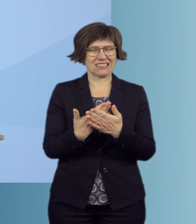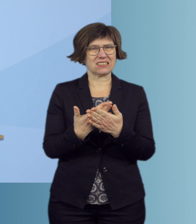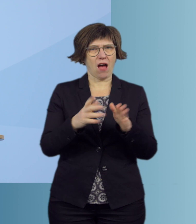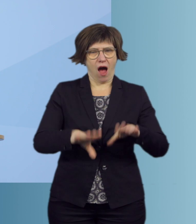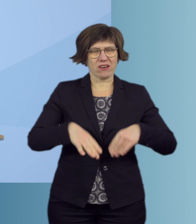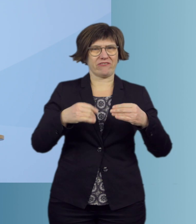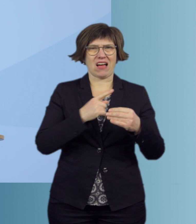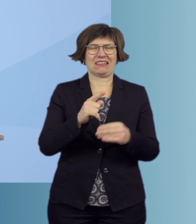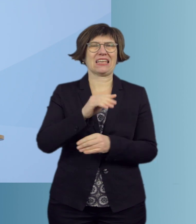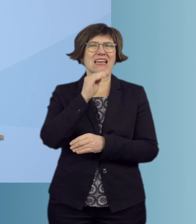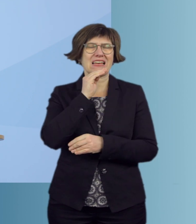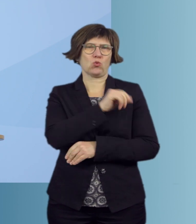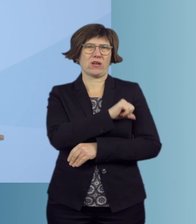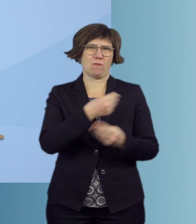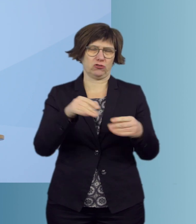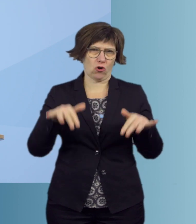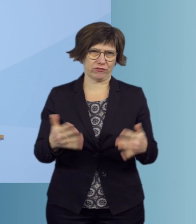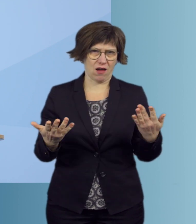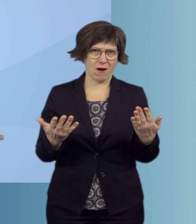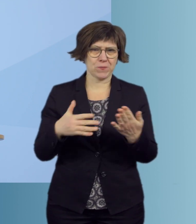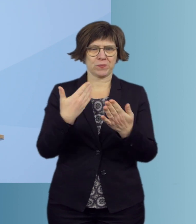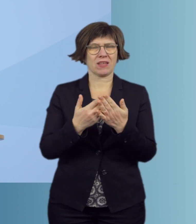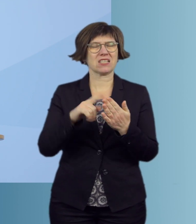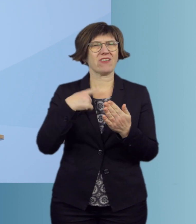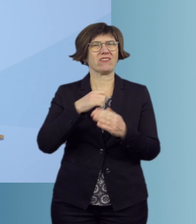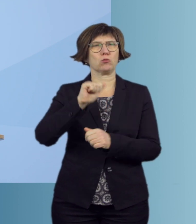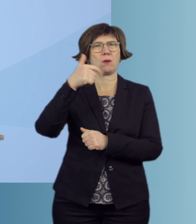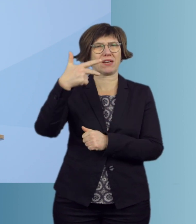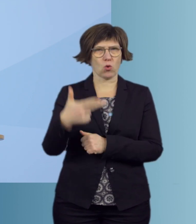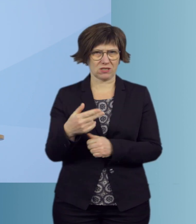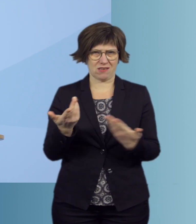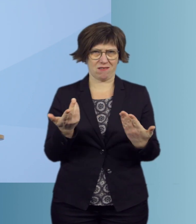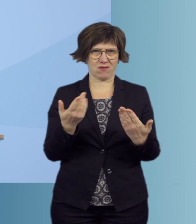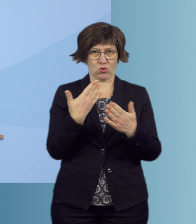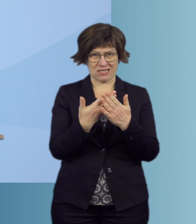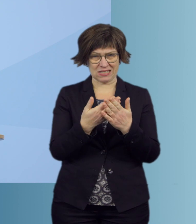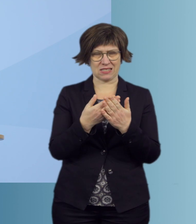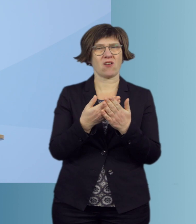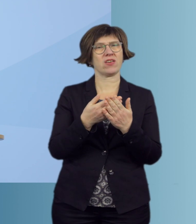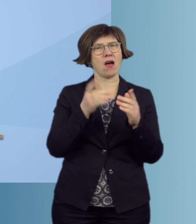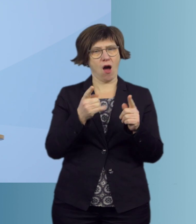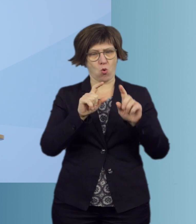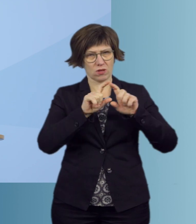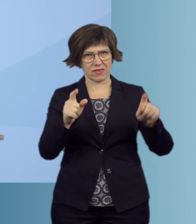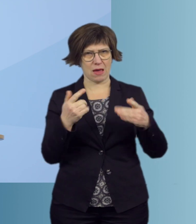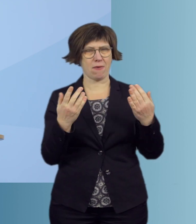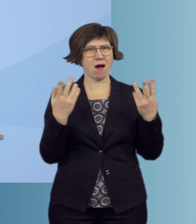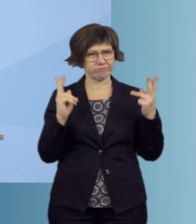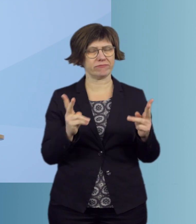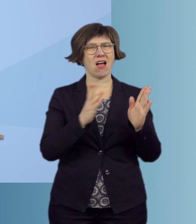zu Beginn nicht genug Impfstoff. Deshalb müssen wir priorisieren. Und genau das oder auch das wird mit dieser